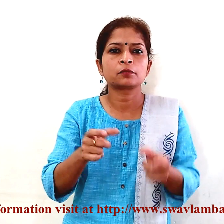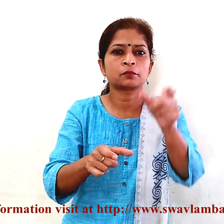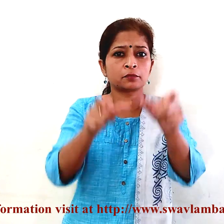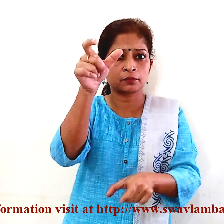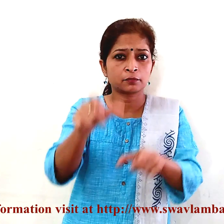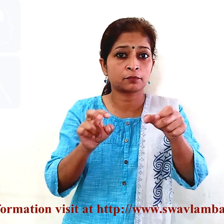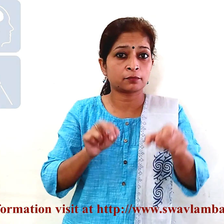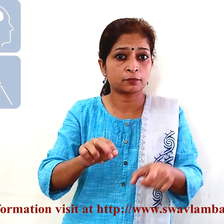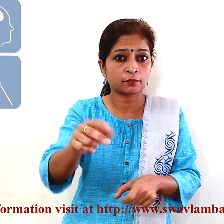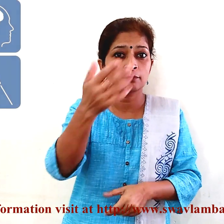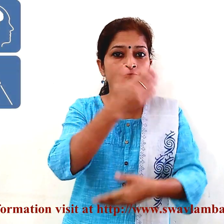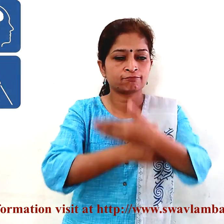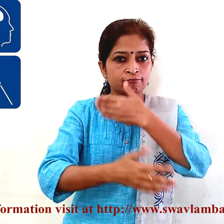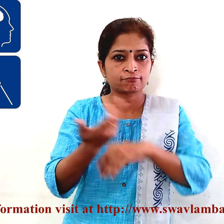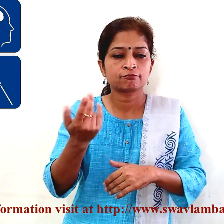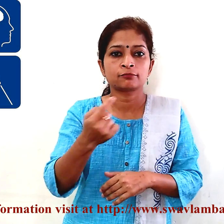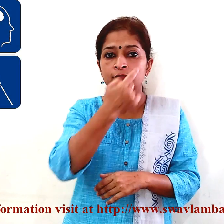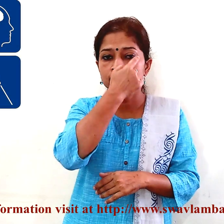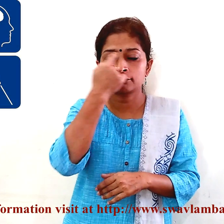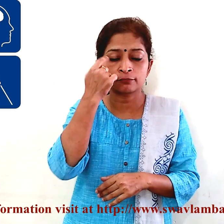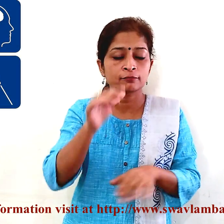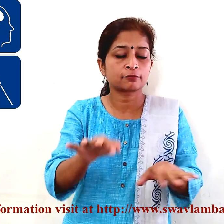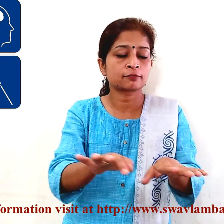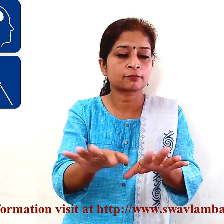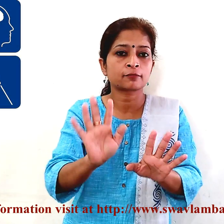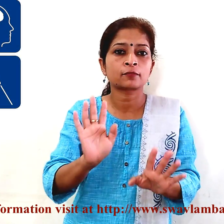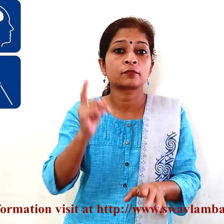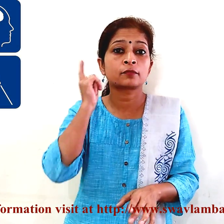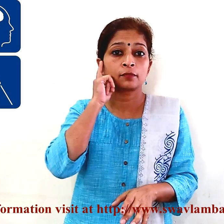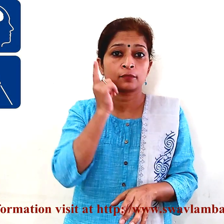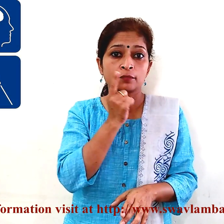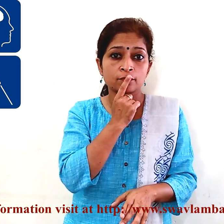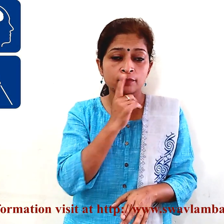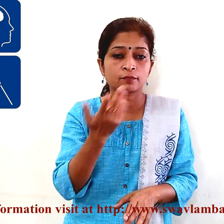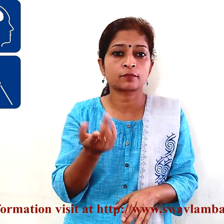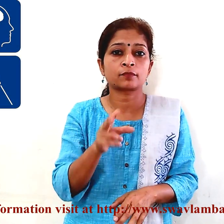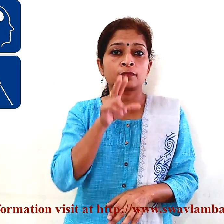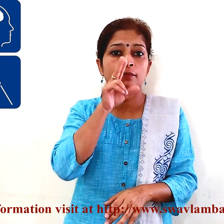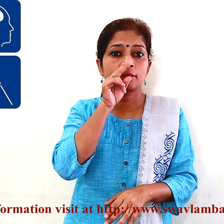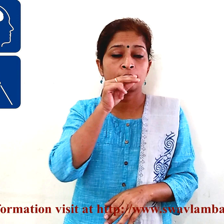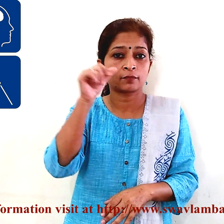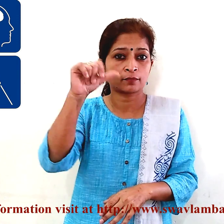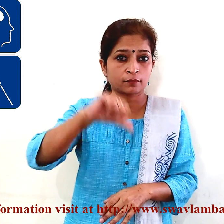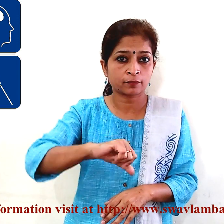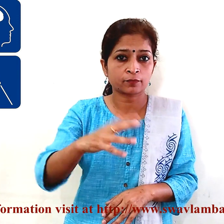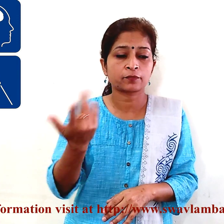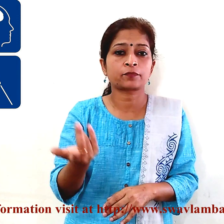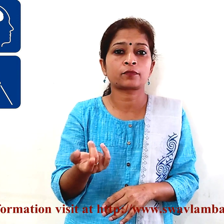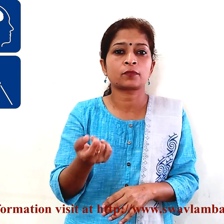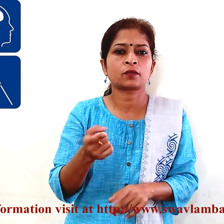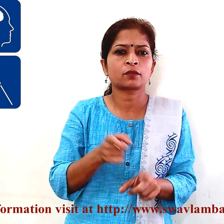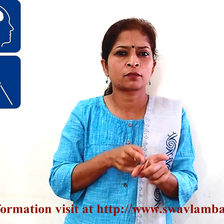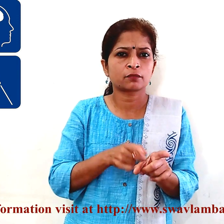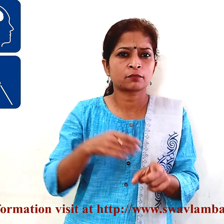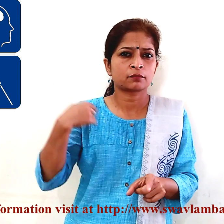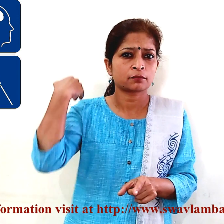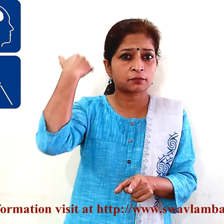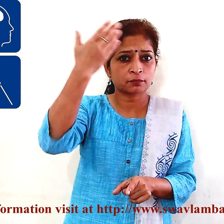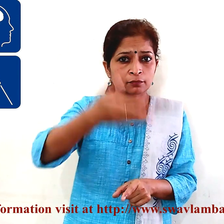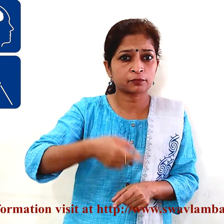असहाय व्यक्ति, द्रिष्ट हीन व्यक्ति, सुनने में असमर्थ व्यक्ति, बोलने में असमर्थ व्यक्ति, लंबे समय से तंत्रिका